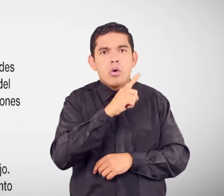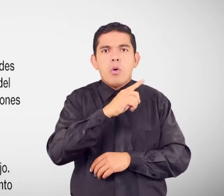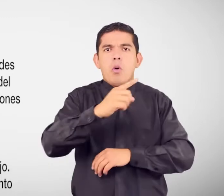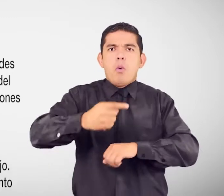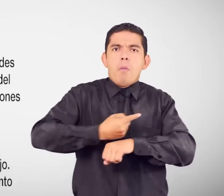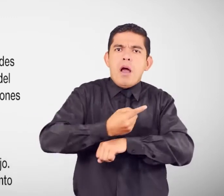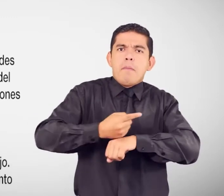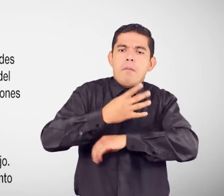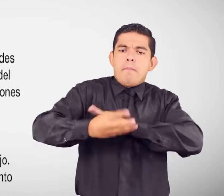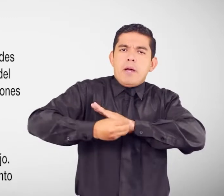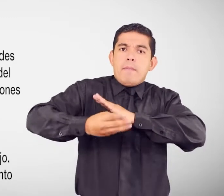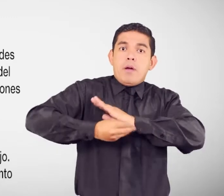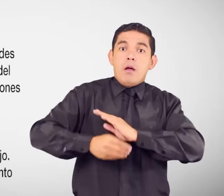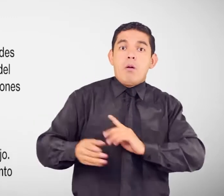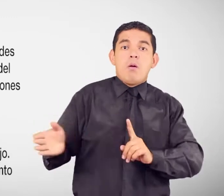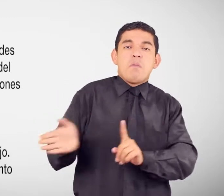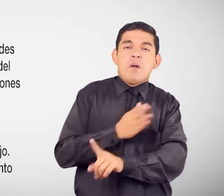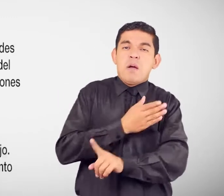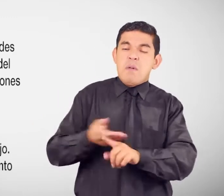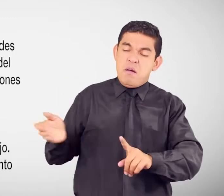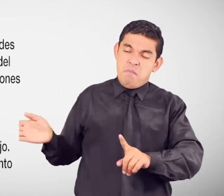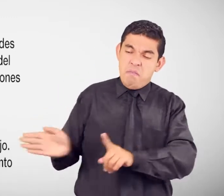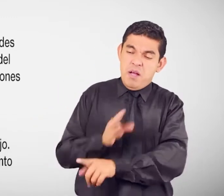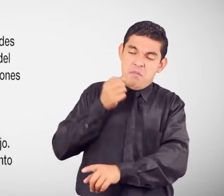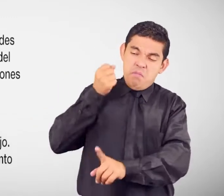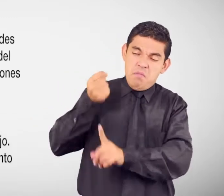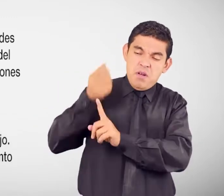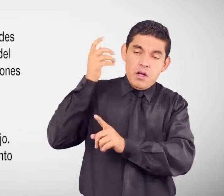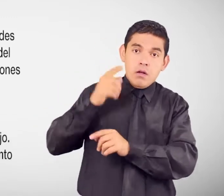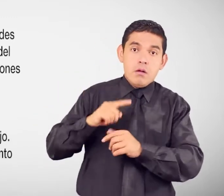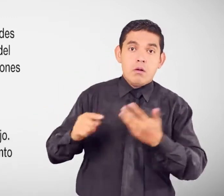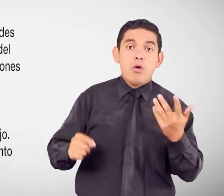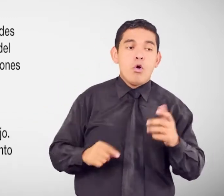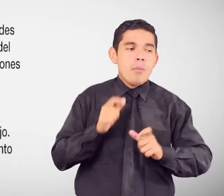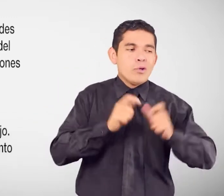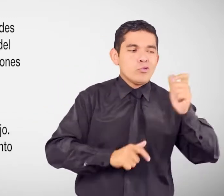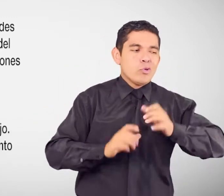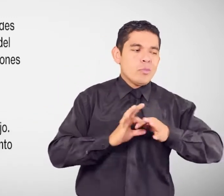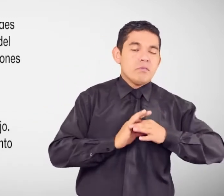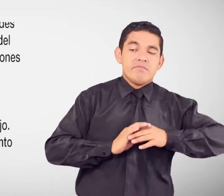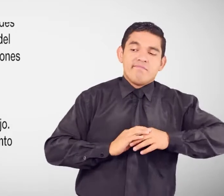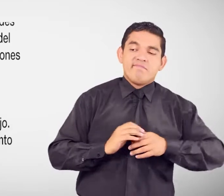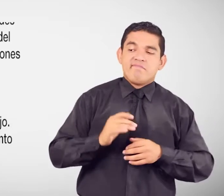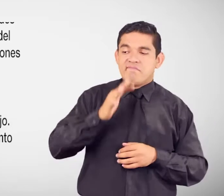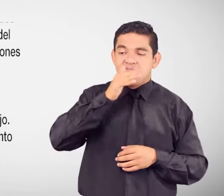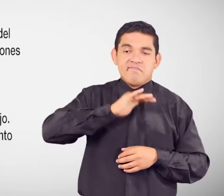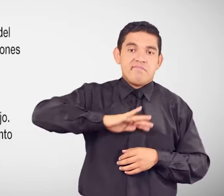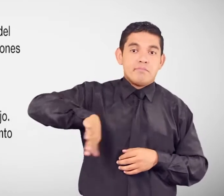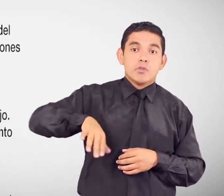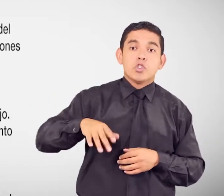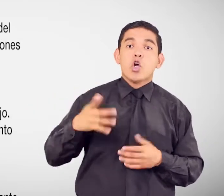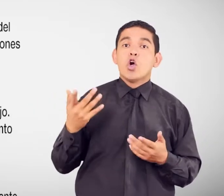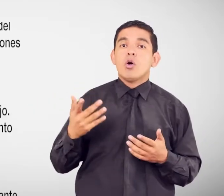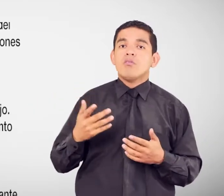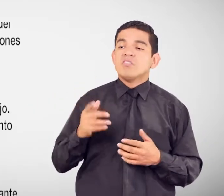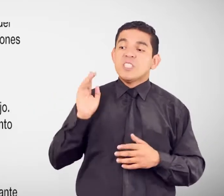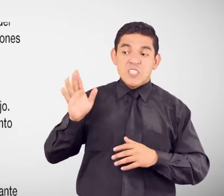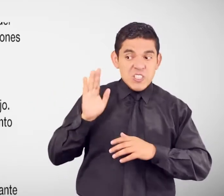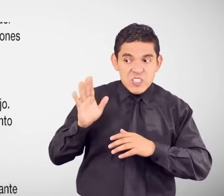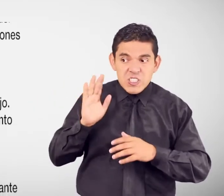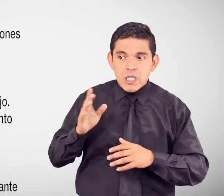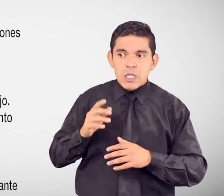existe maltrato O trato diferenciado Por compañeros de trabajo Cuando hay intimidación Y hostigamiento